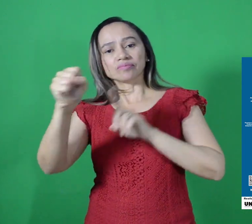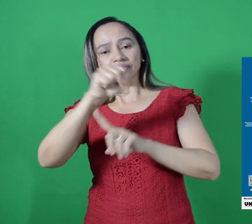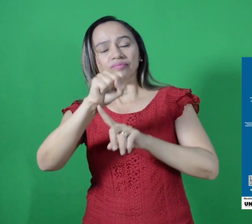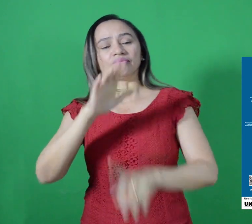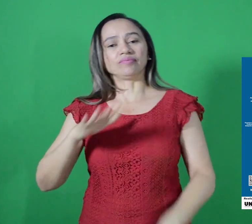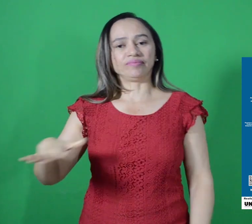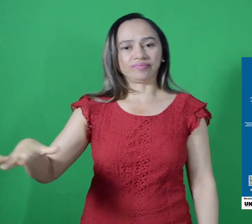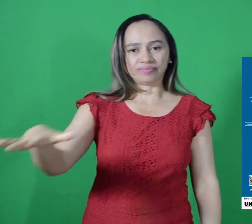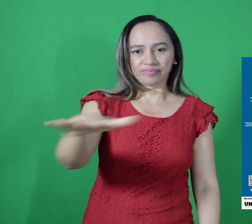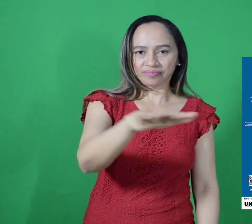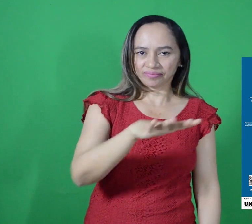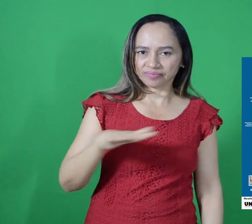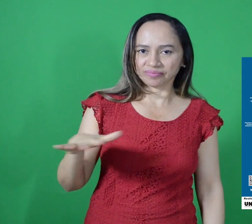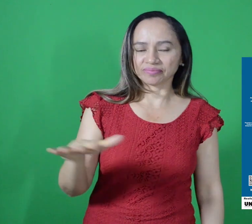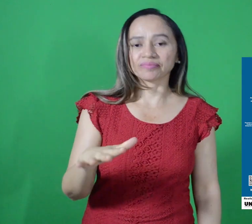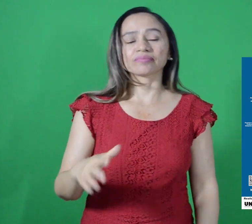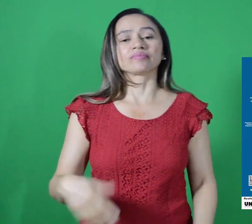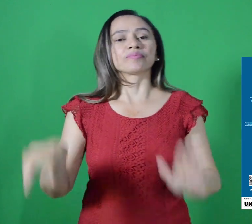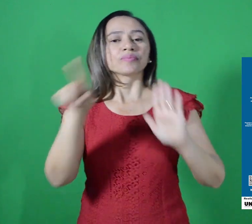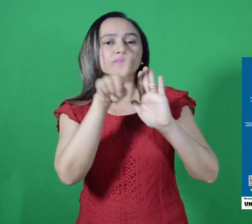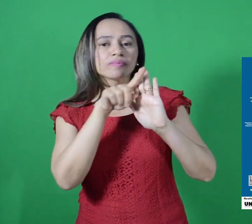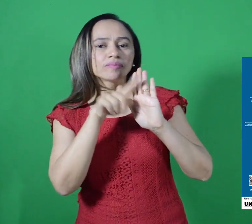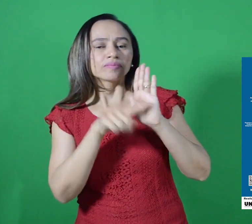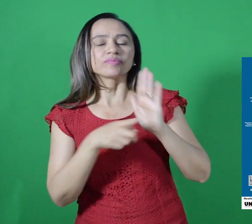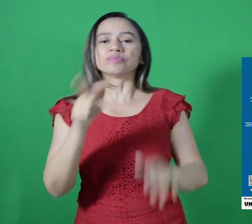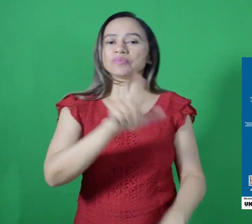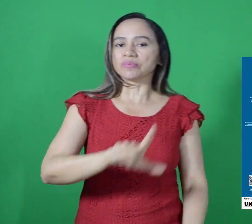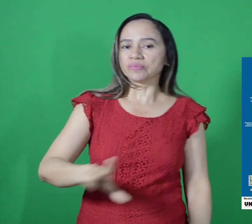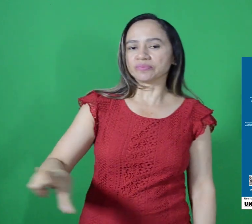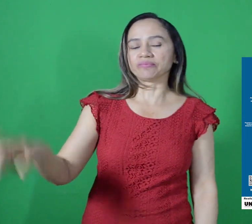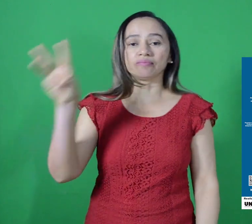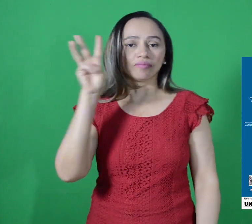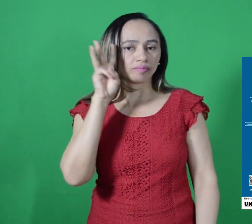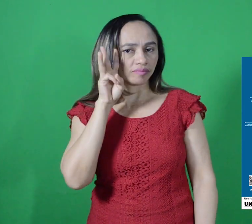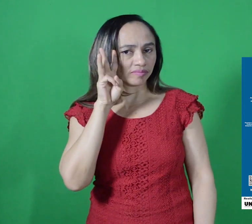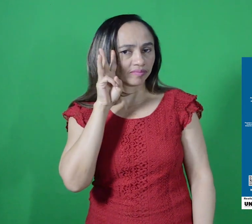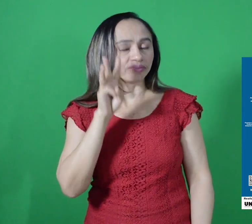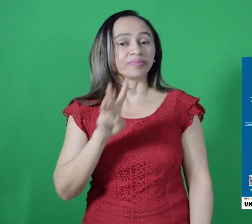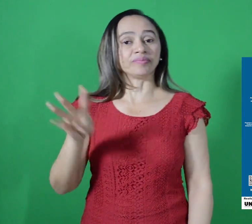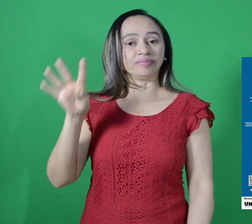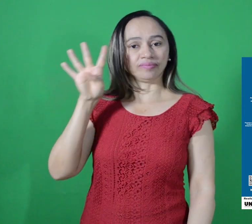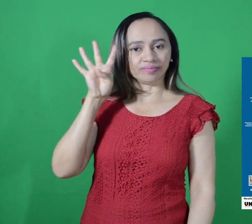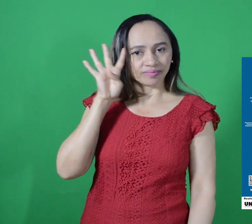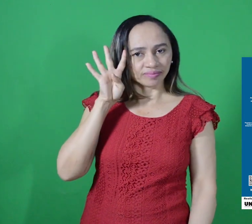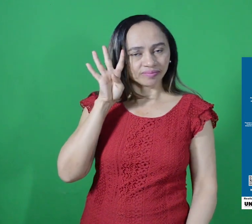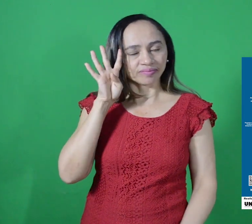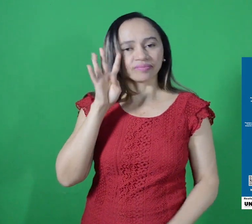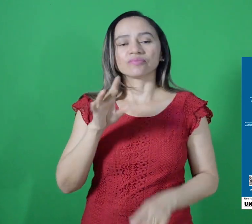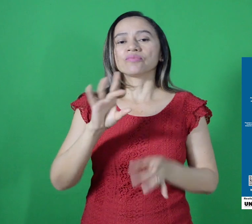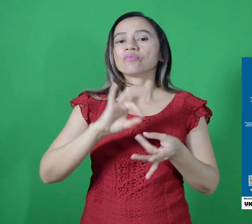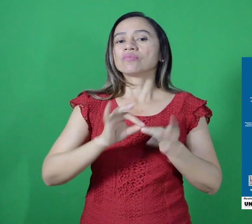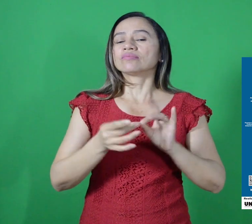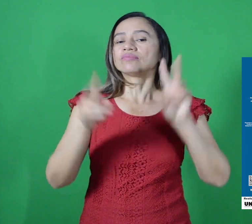geral. A programação segue, nesta terça e quarta, com a oficina intitulada